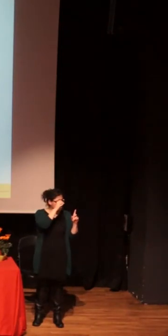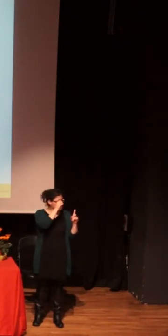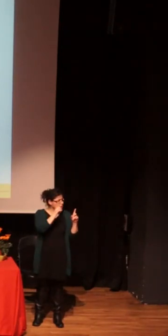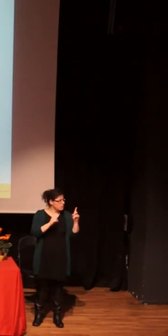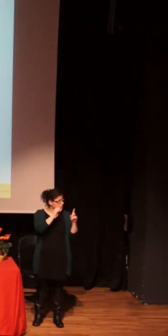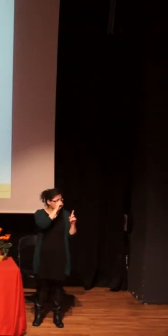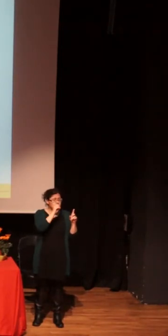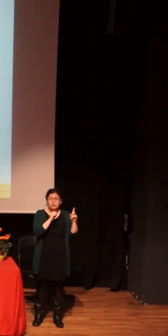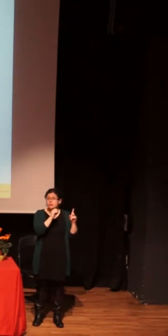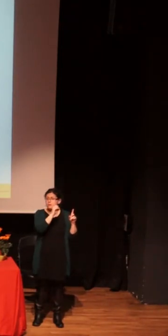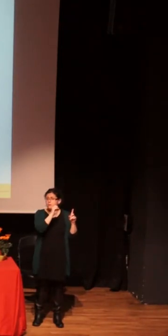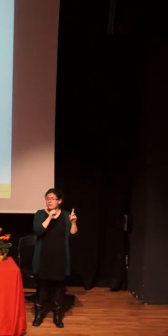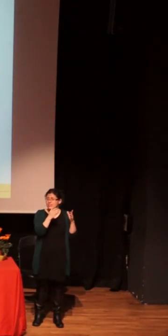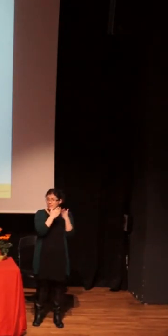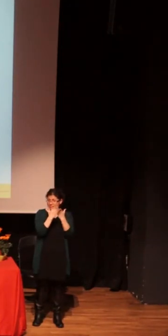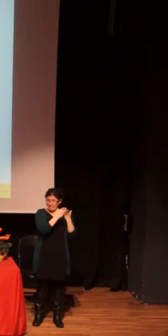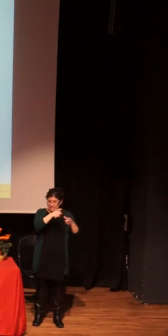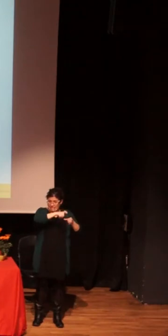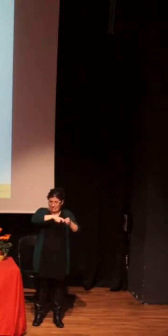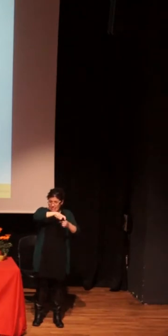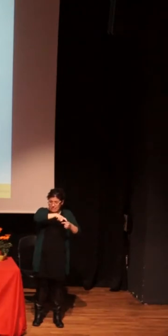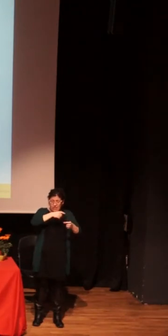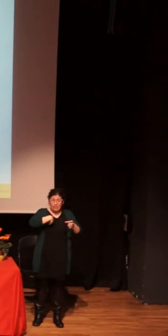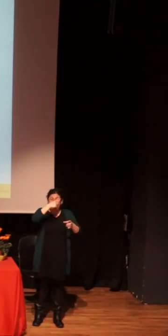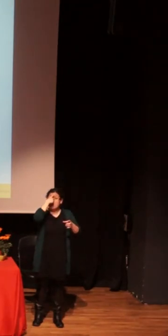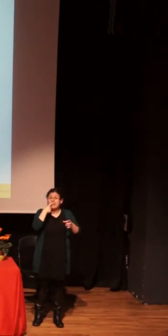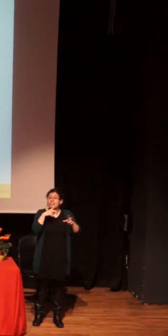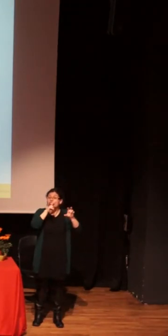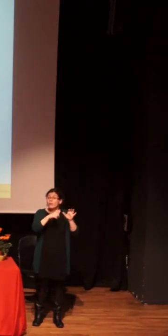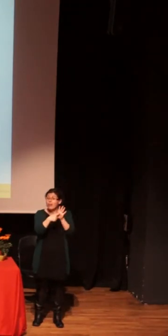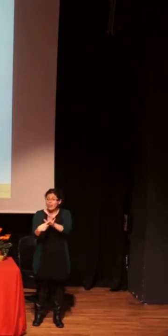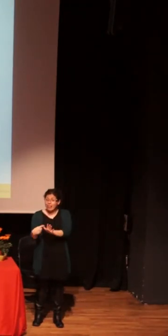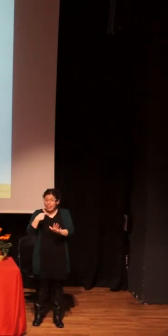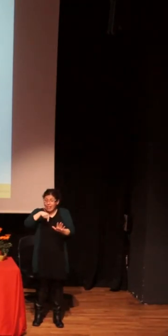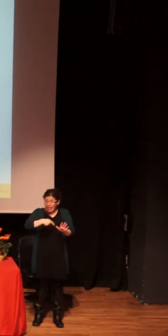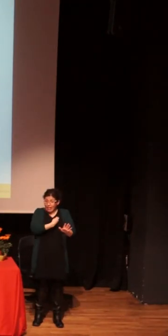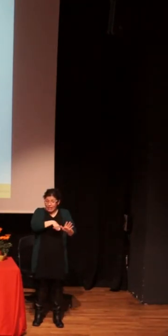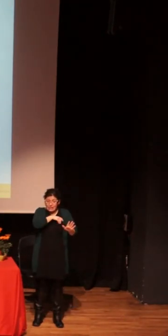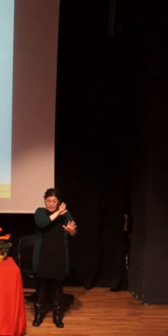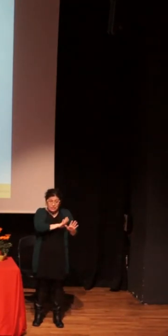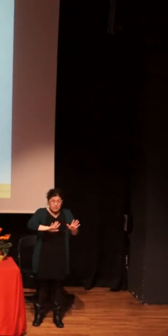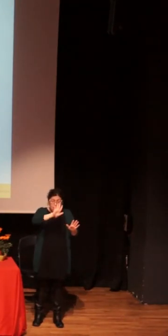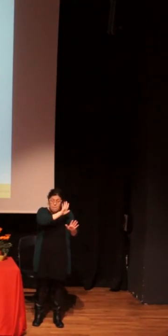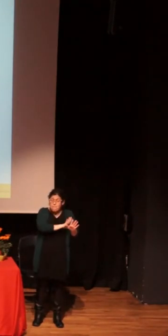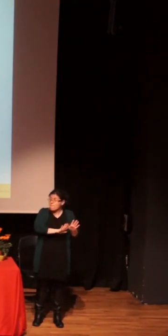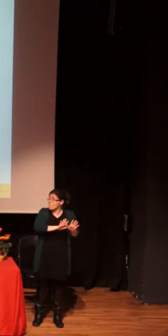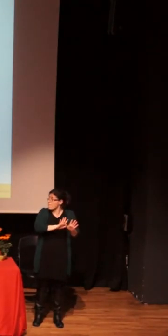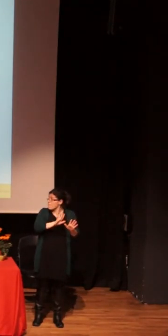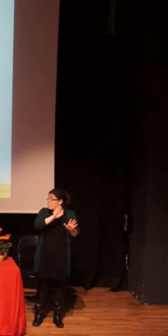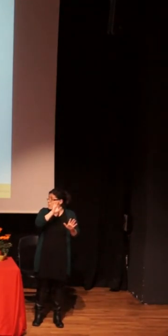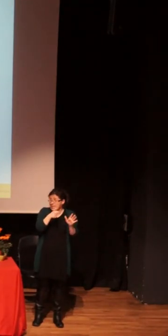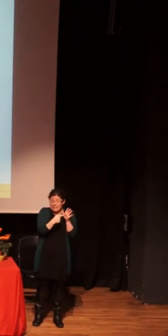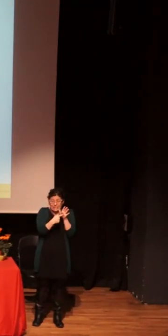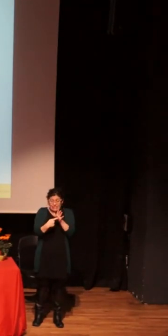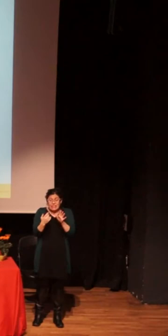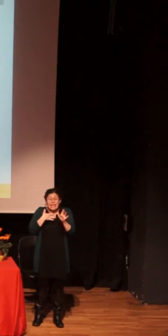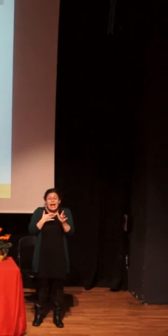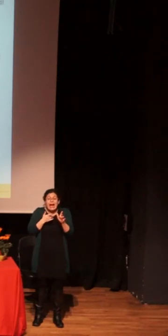los perfiles de la discriminación en España aprobarían medidas discriminatorias en el empleo hacia las personas con